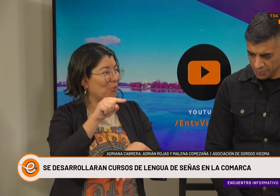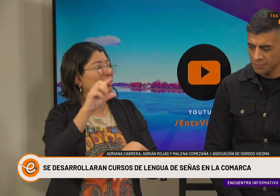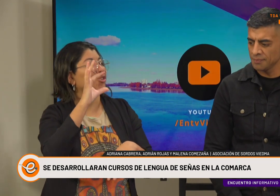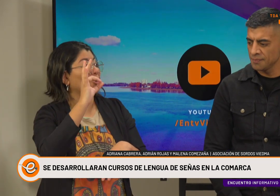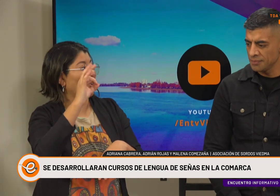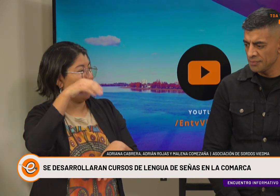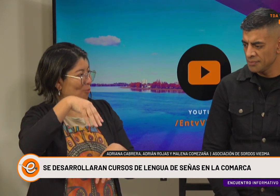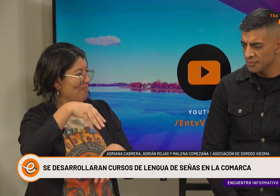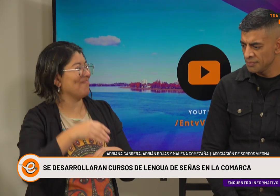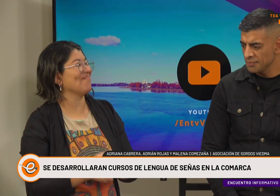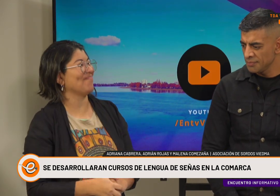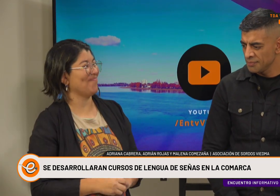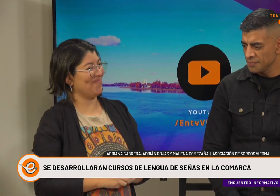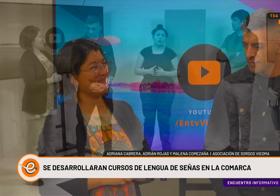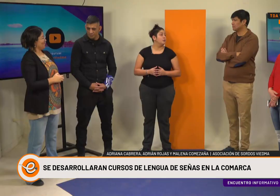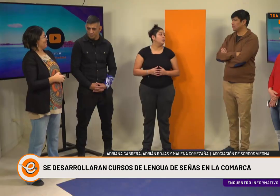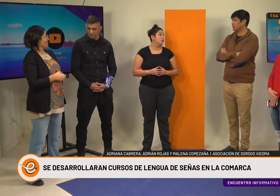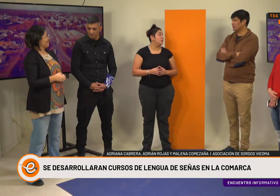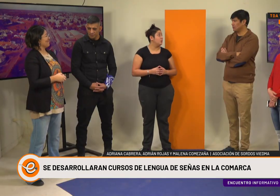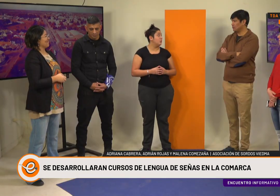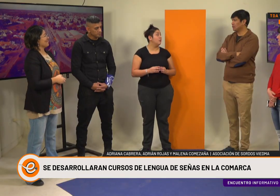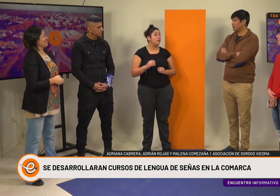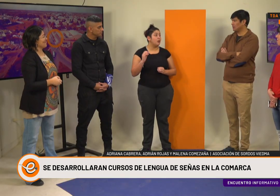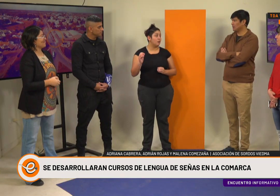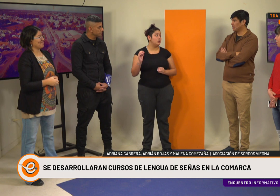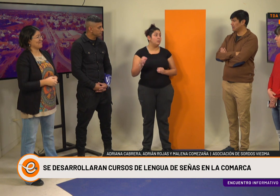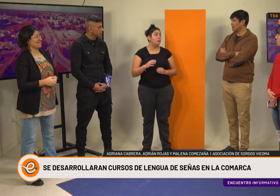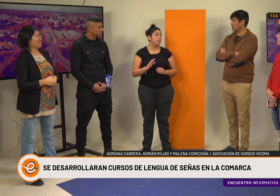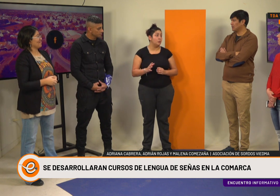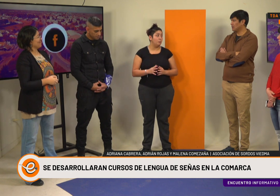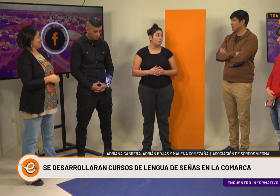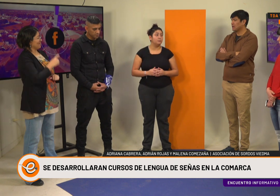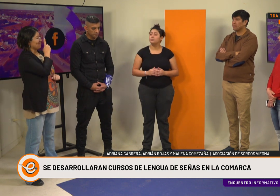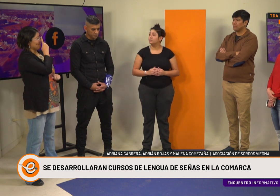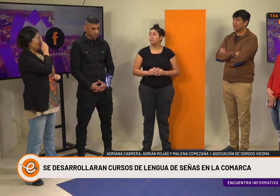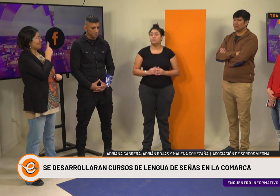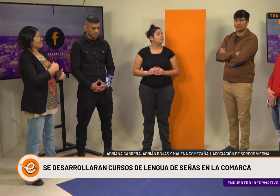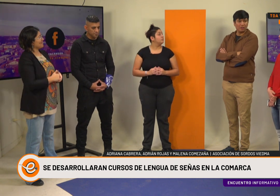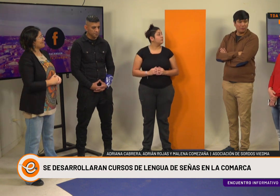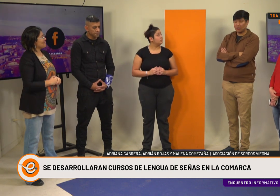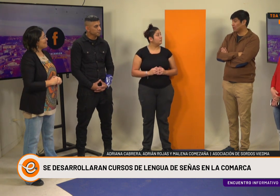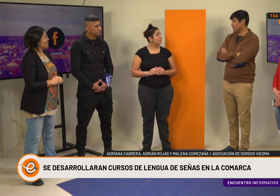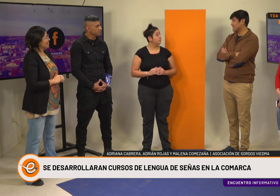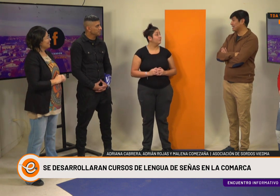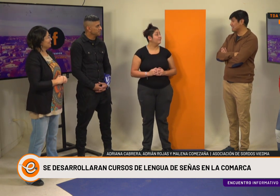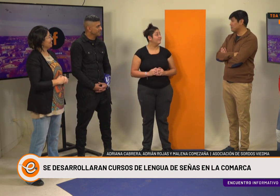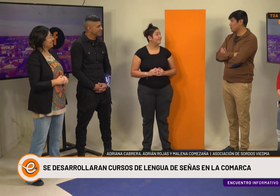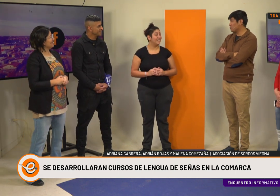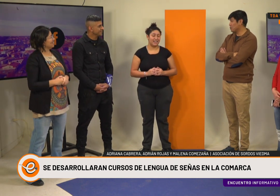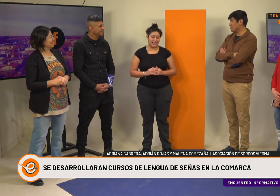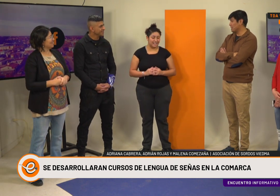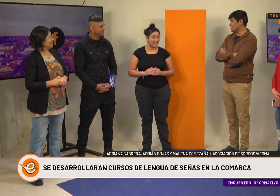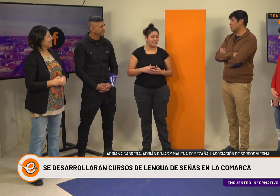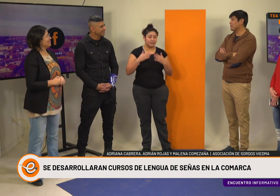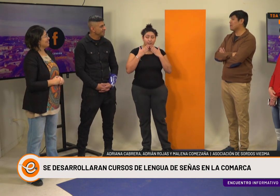Arroba.gmail.com. Bien. Asociación de Sordos de Viedma. Arroba.gmail.com. Bien. Perfecto. Bueno, les agradecemos